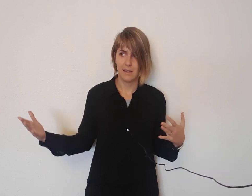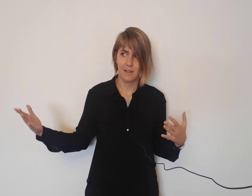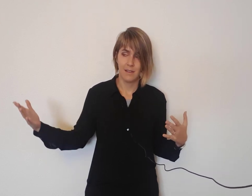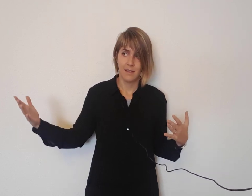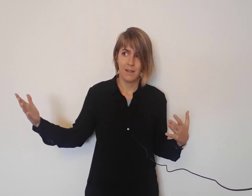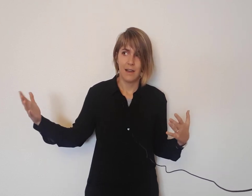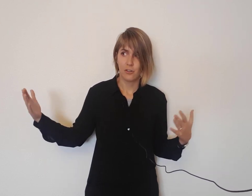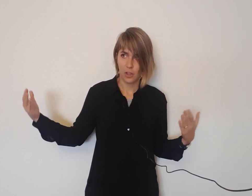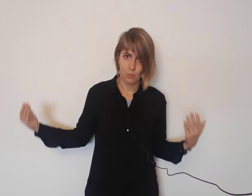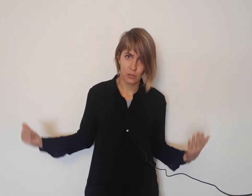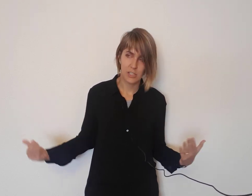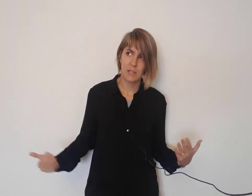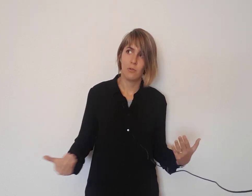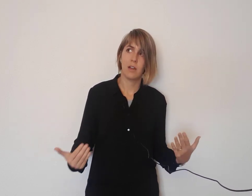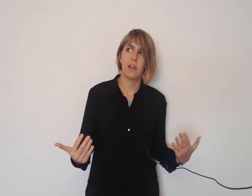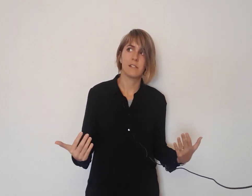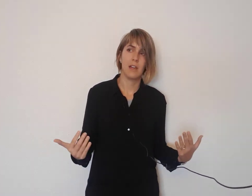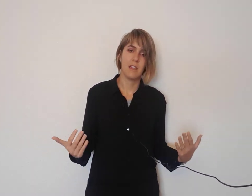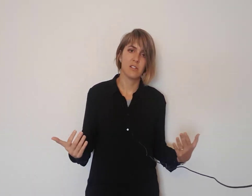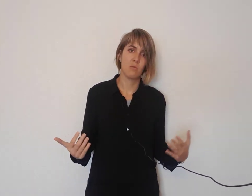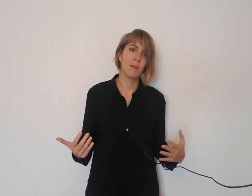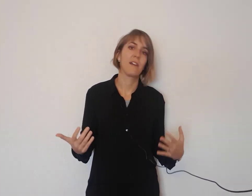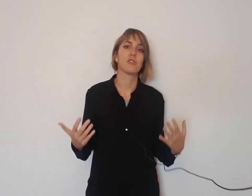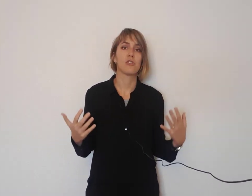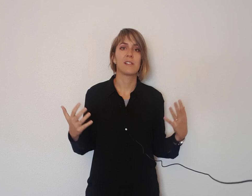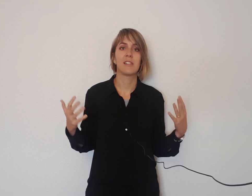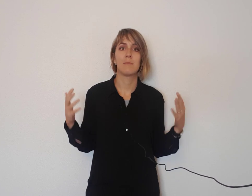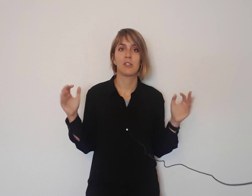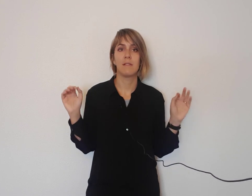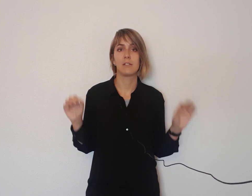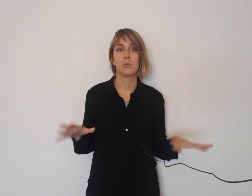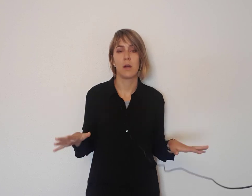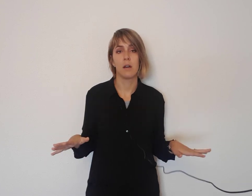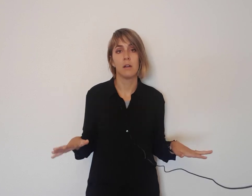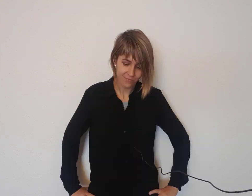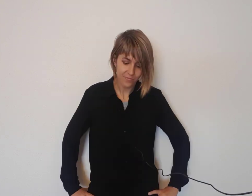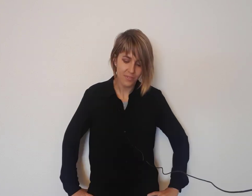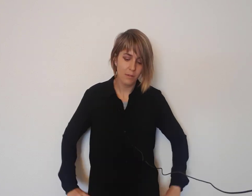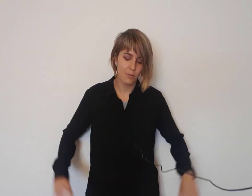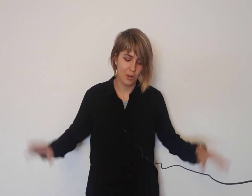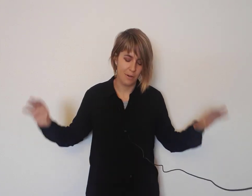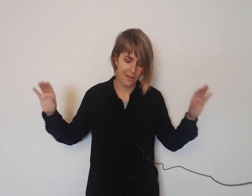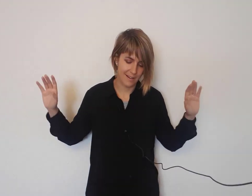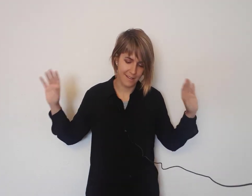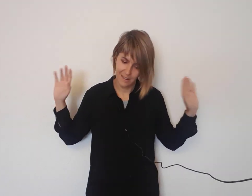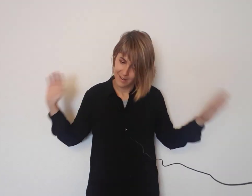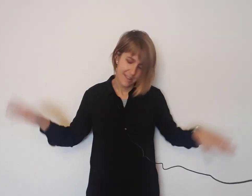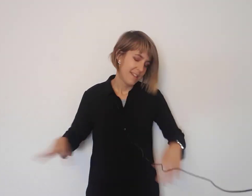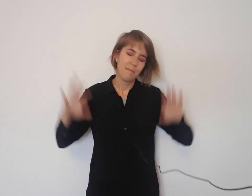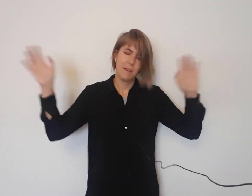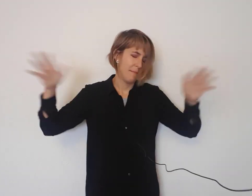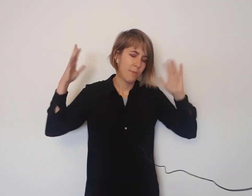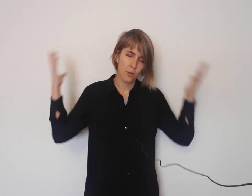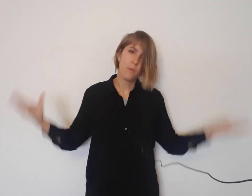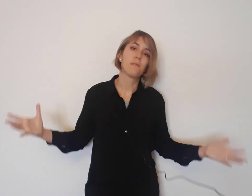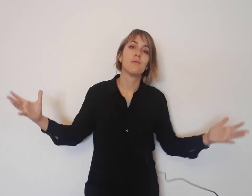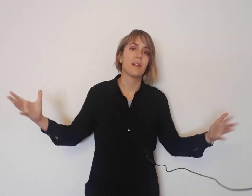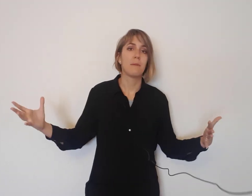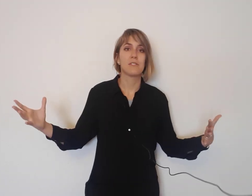han costado muchísimo llegar hasta ellas como para que nosotros las tiremos a la basura. Bueno, me pongo muy profunda, pero es